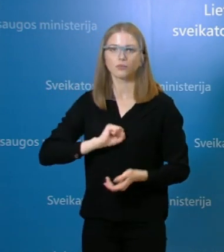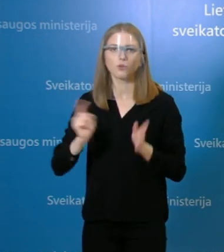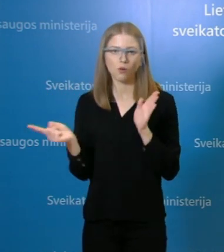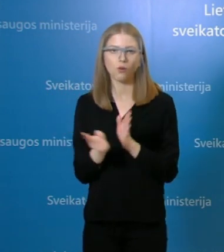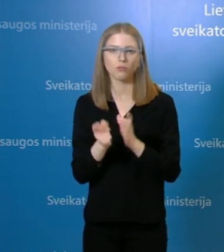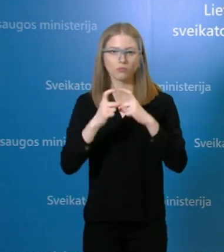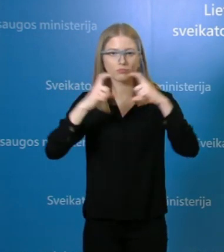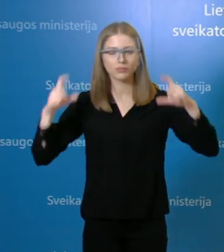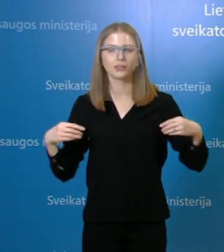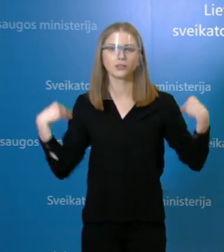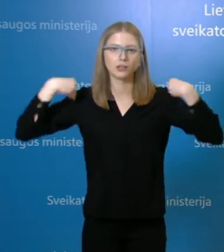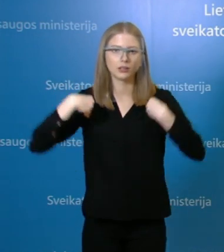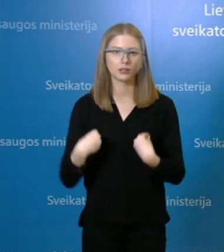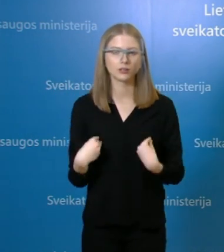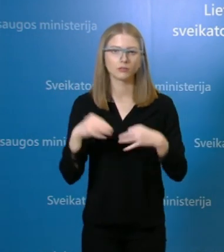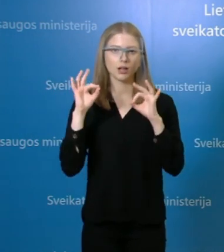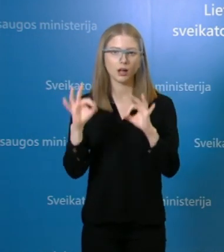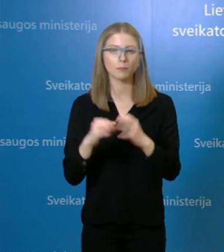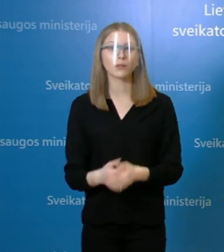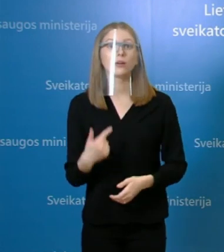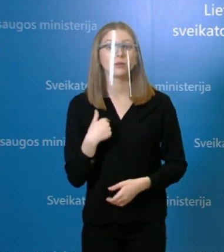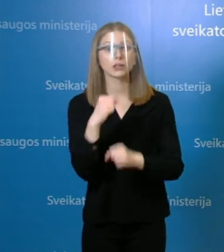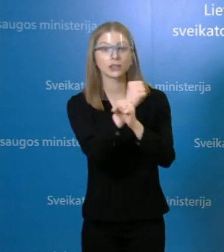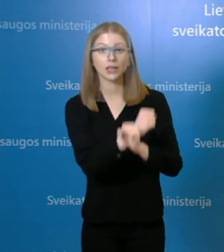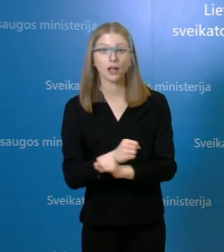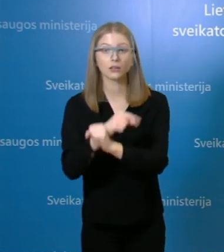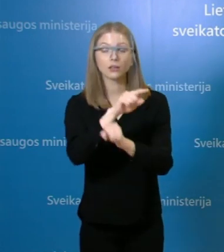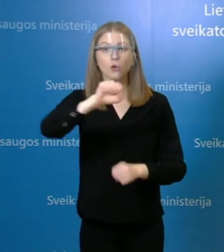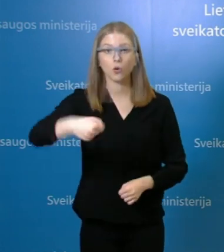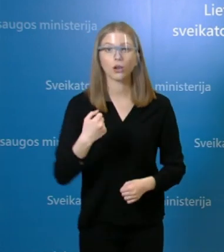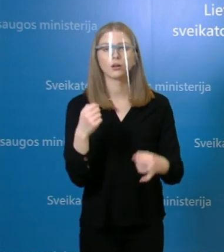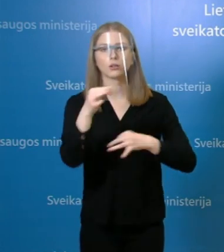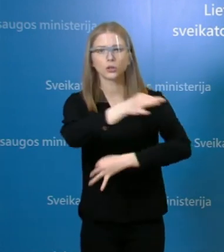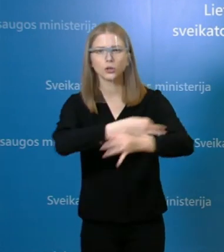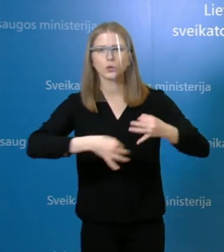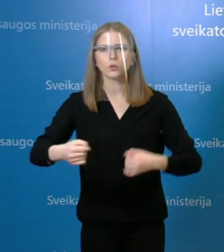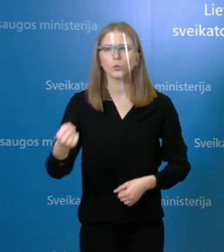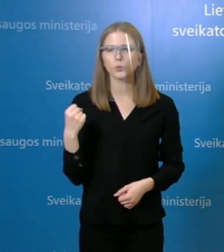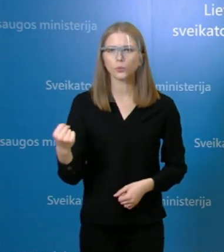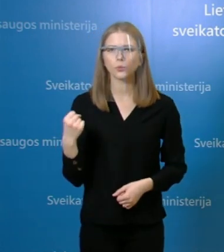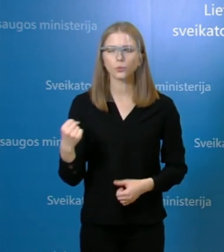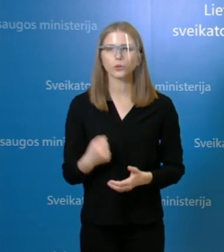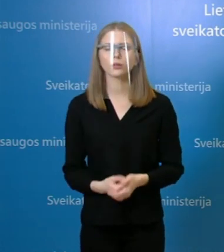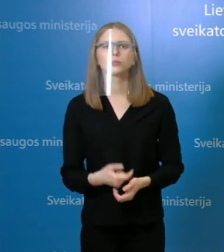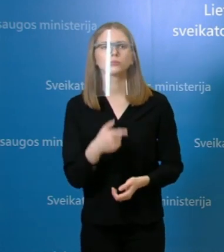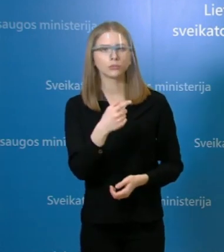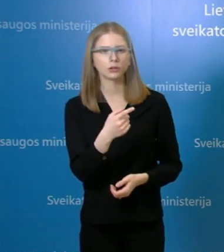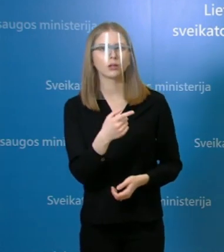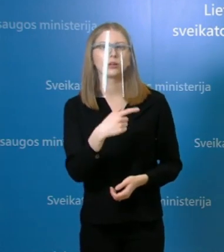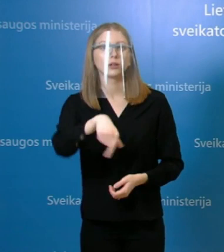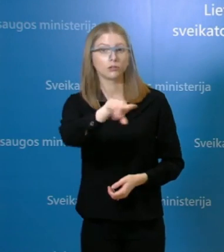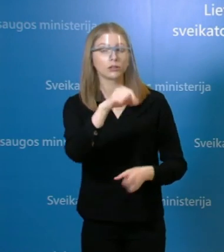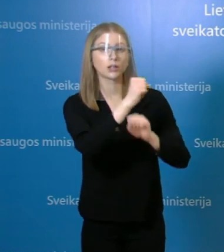tiesų tikrai daug diskutavime ir su santaros klinikų kolegomis labai su mumis bendradarbiauja,